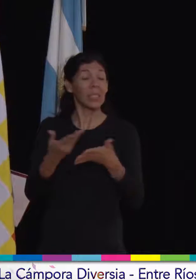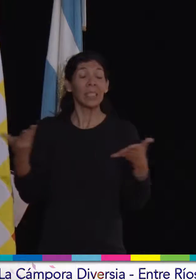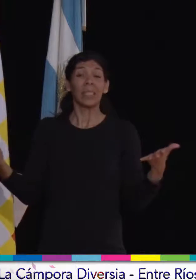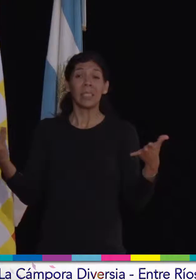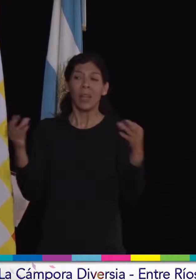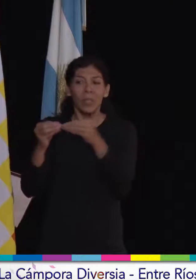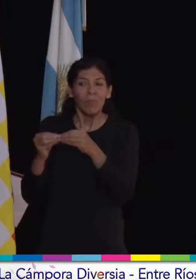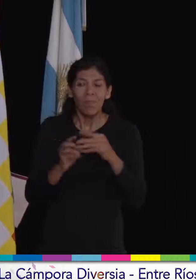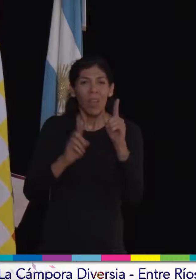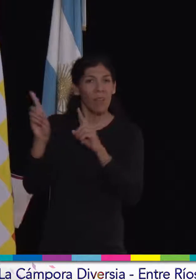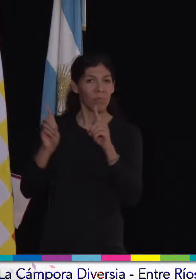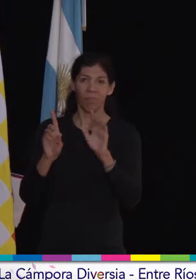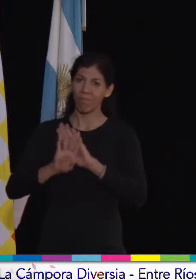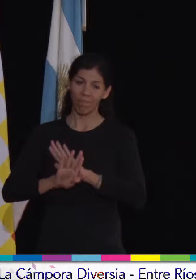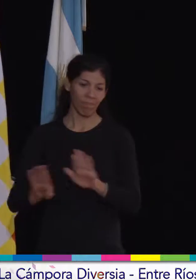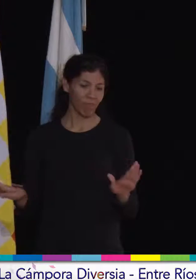compañeras que no lo tienen.